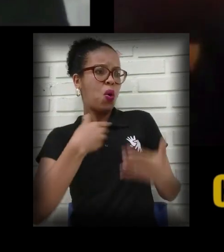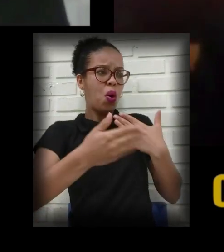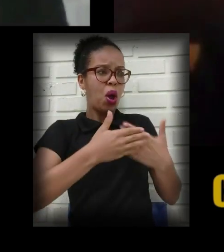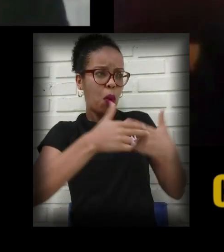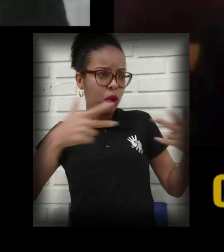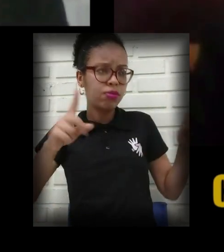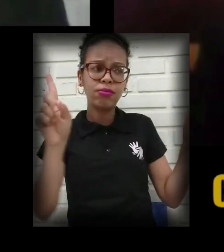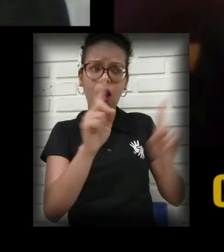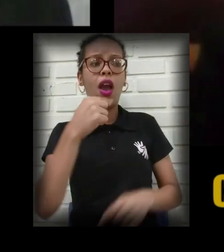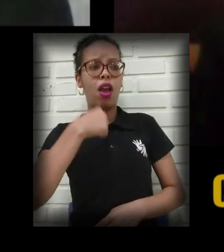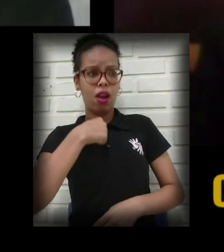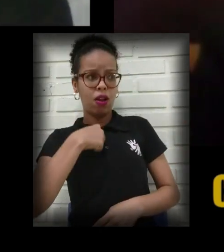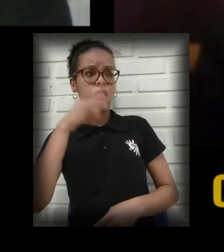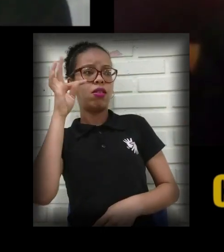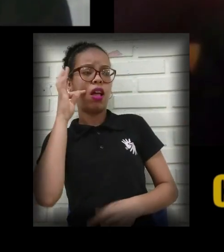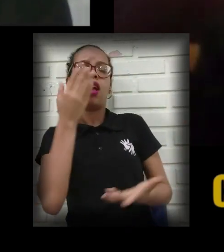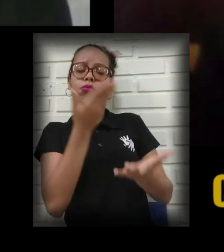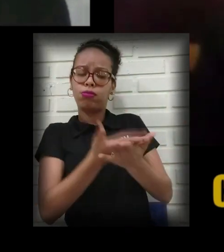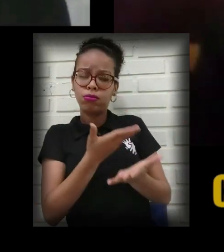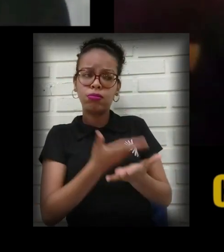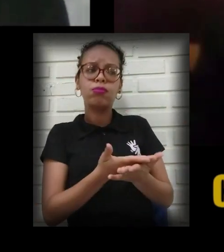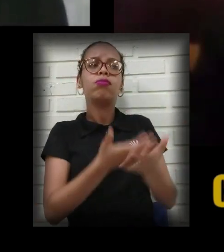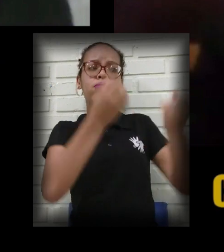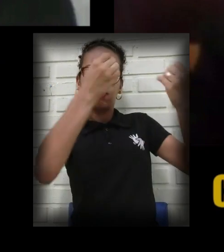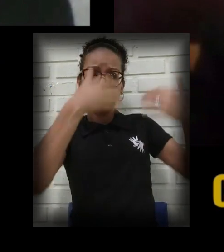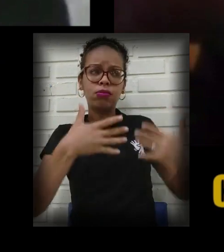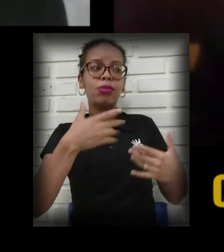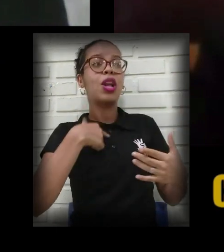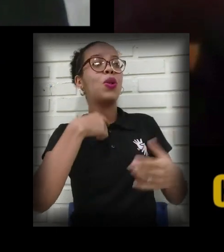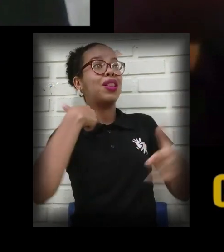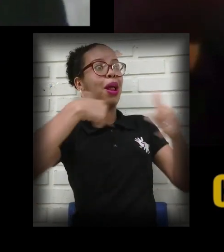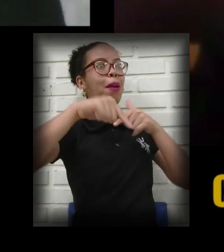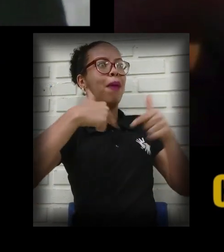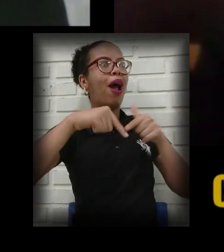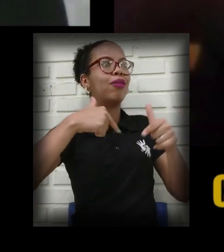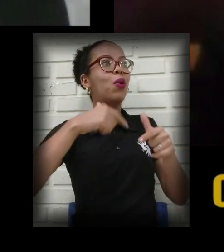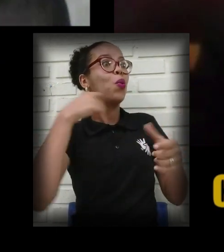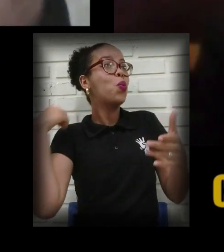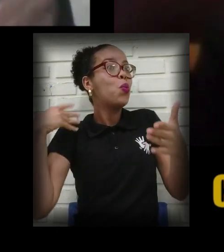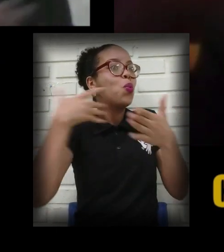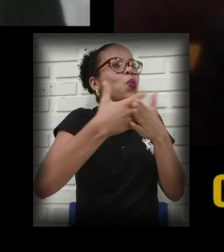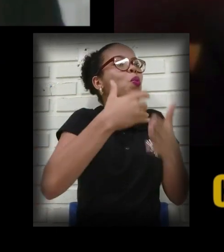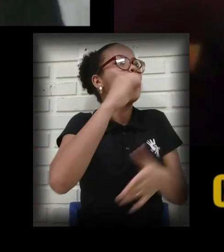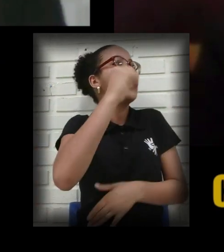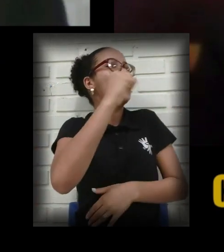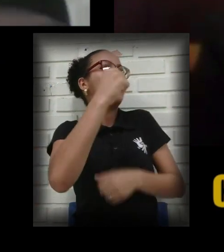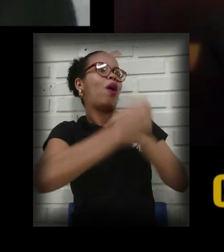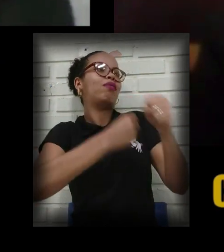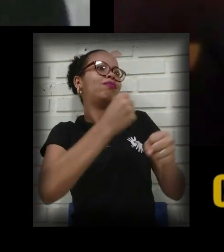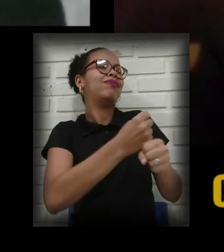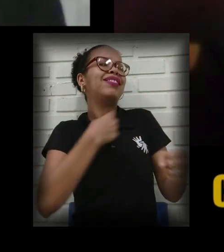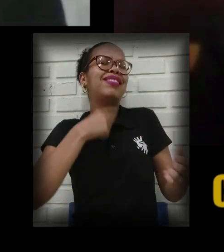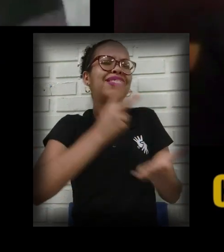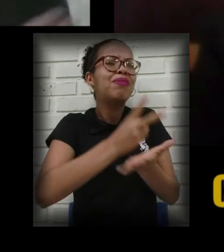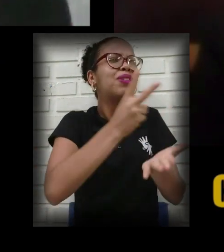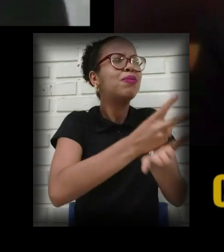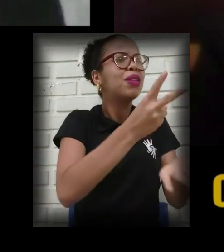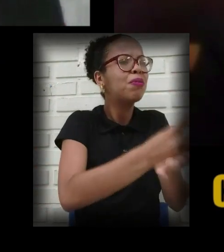estudei, eu trabalho nessa área há oito anos. Eu estudei muito, desde quando eu comecei, eu não parei de estudar. Todo ano faço curso,